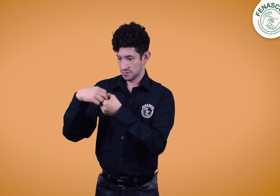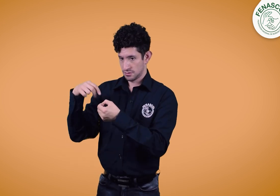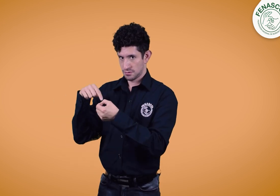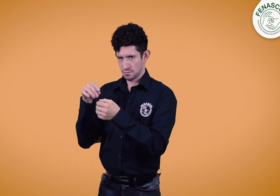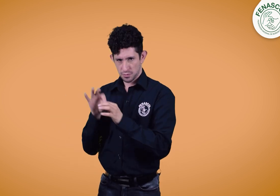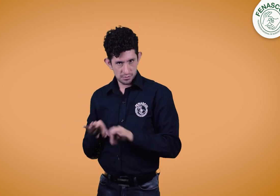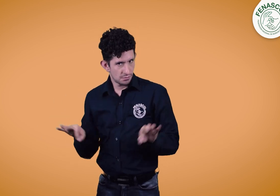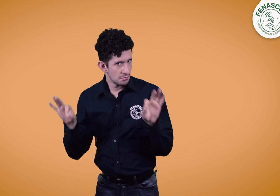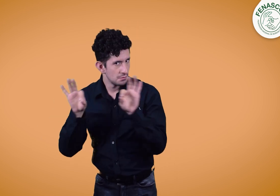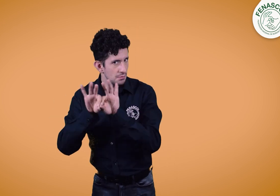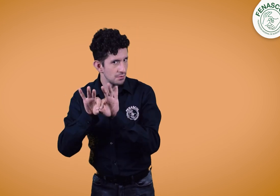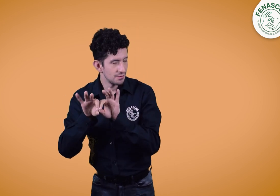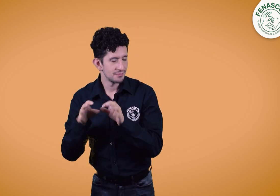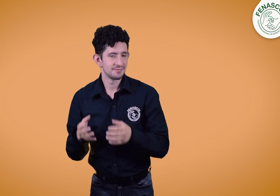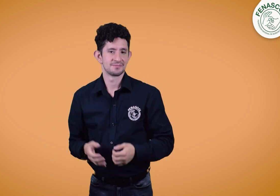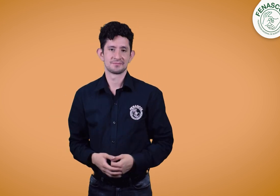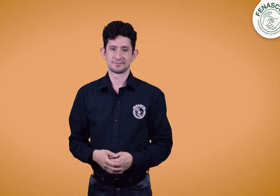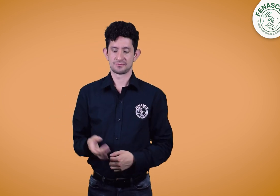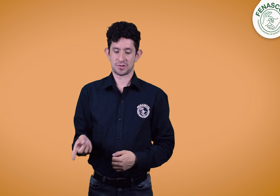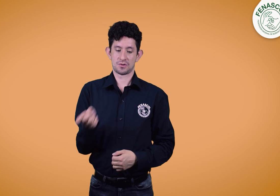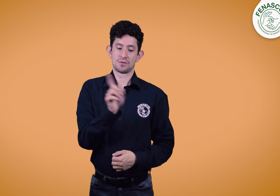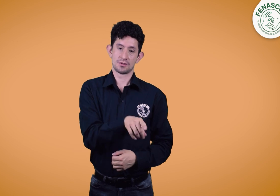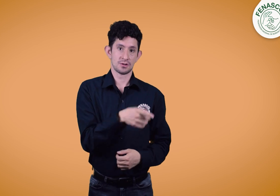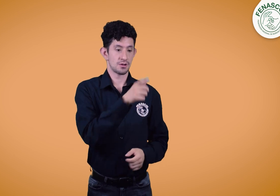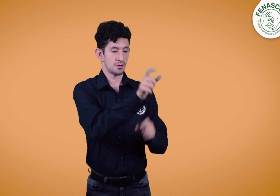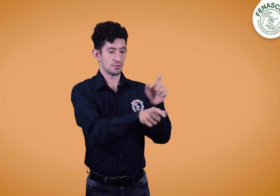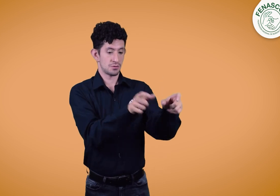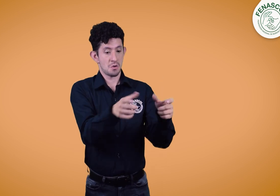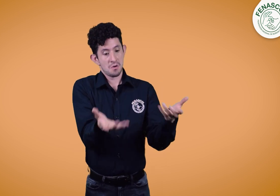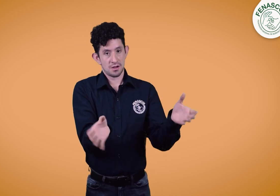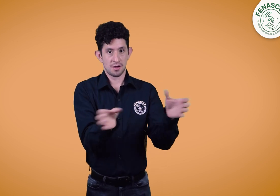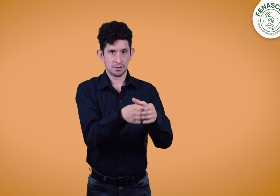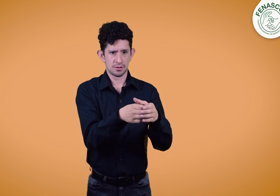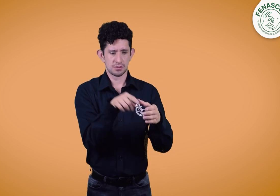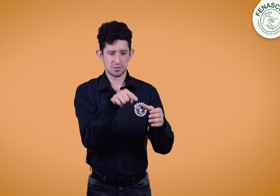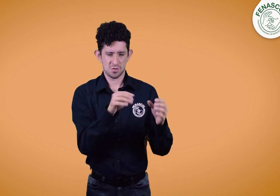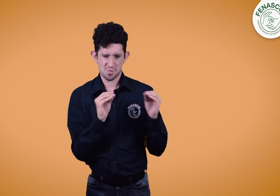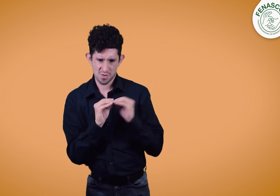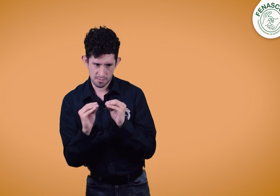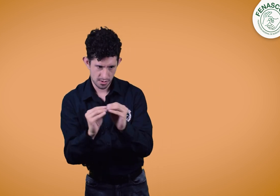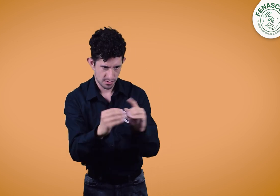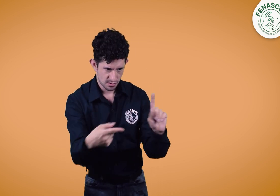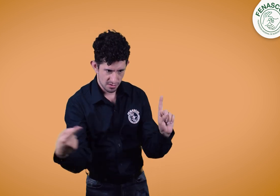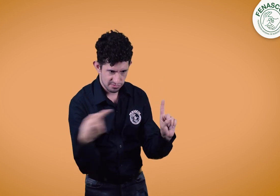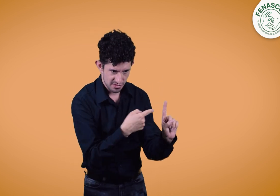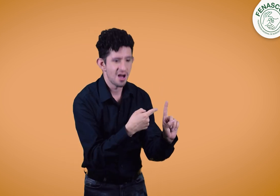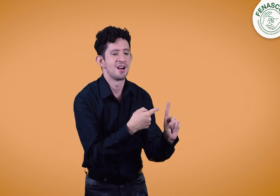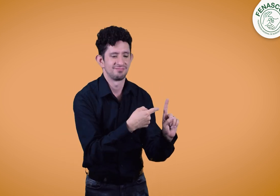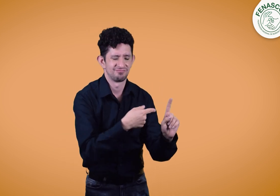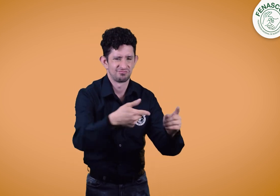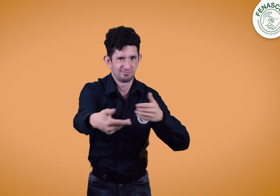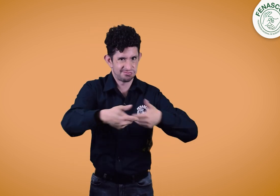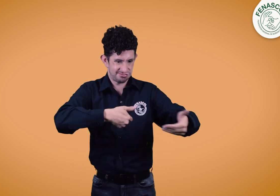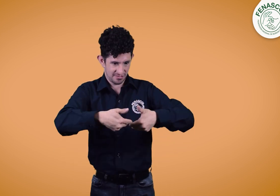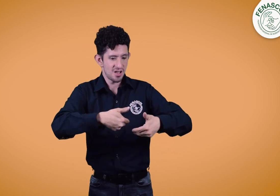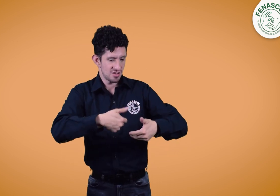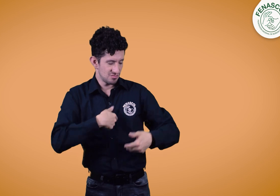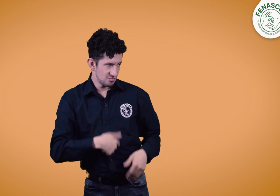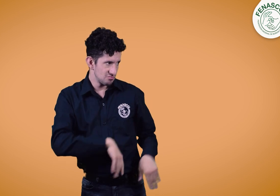Y por otro lado, la importancia de compartir propósitos comunes que fortalezcan